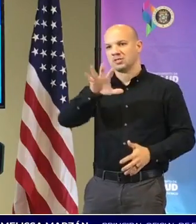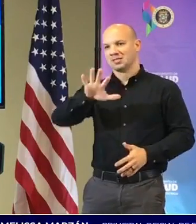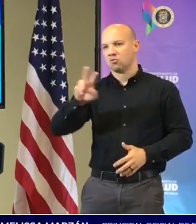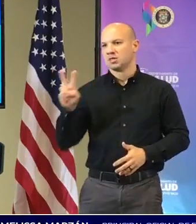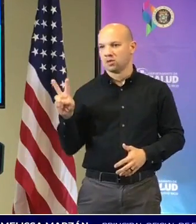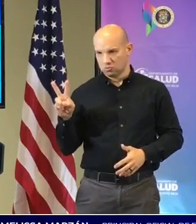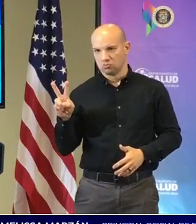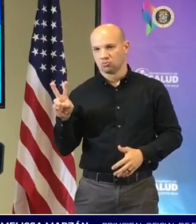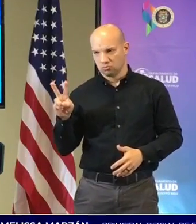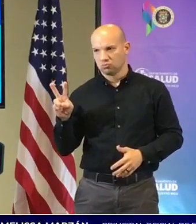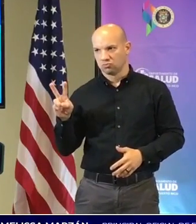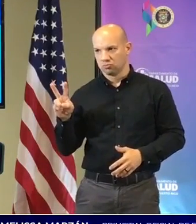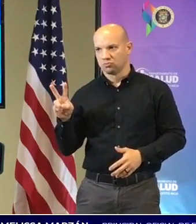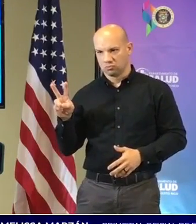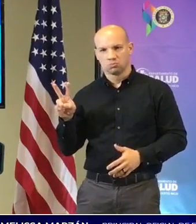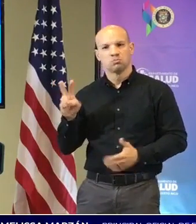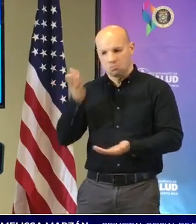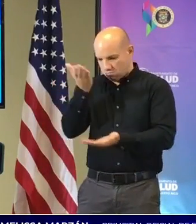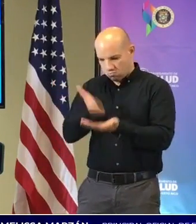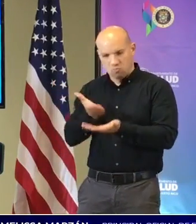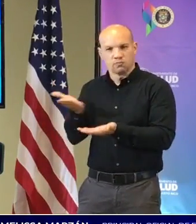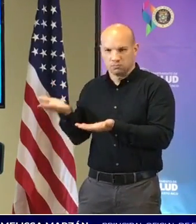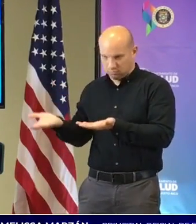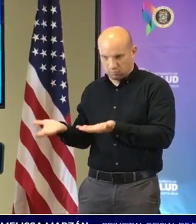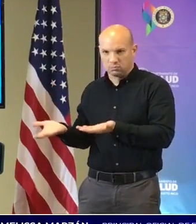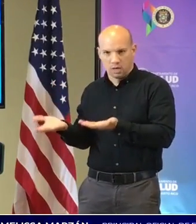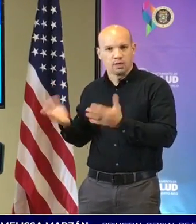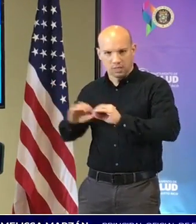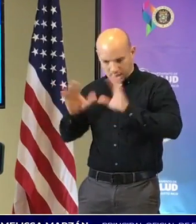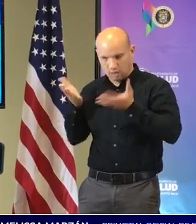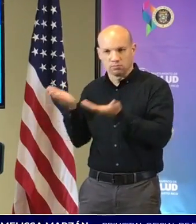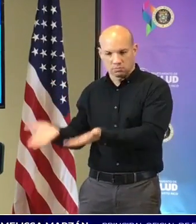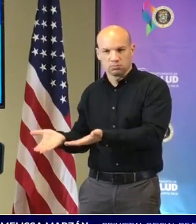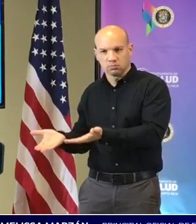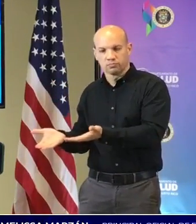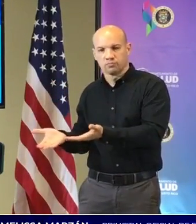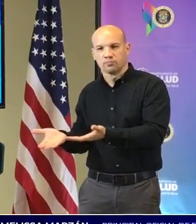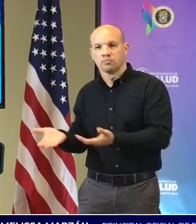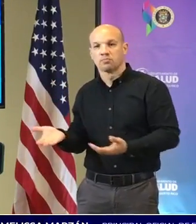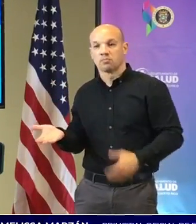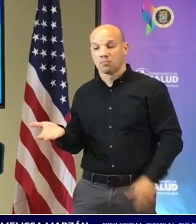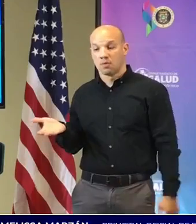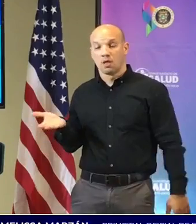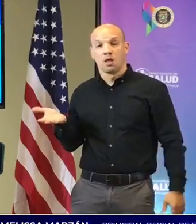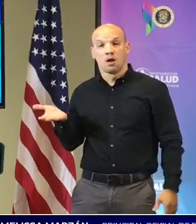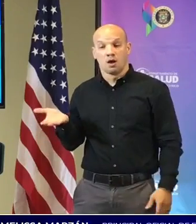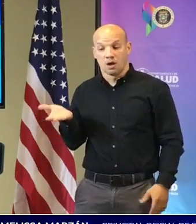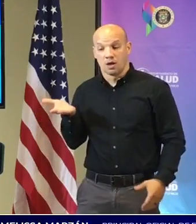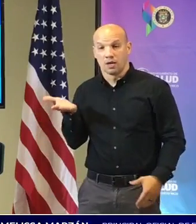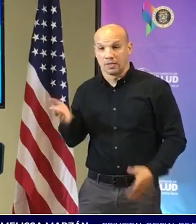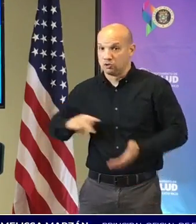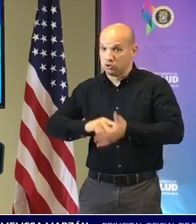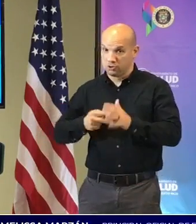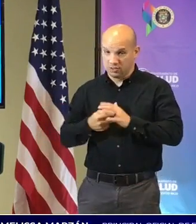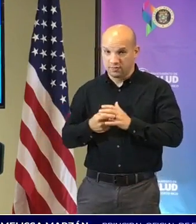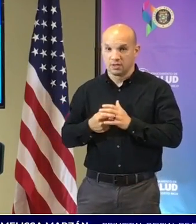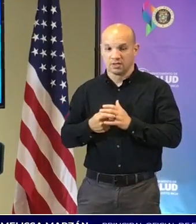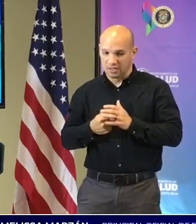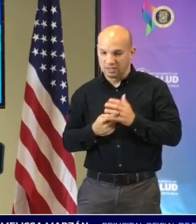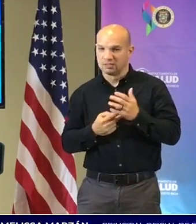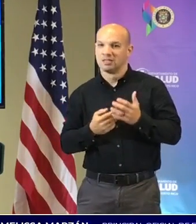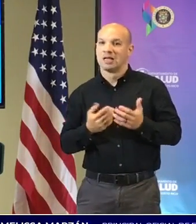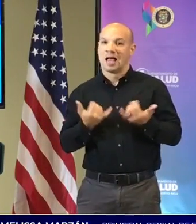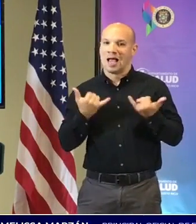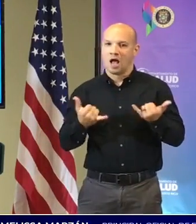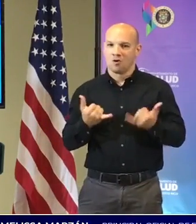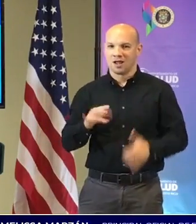pruebas confirmadas y eso preliminarmente coloca nuestros datos en 7